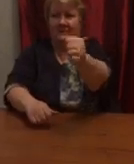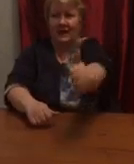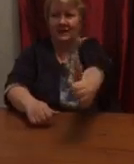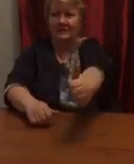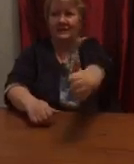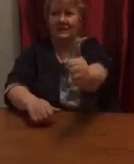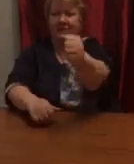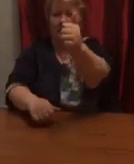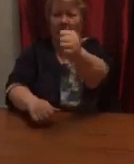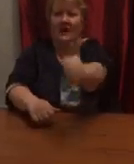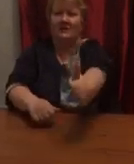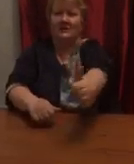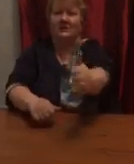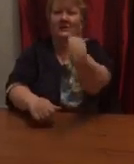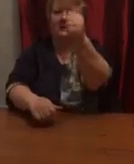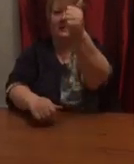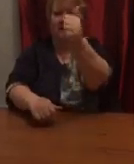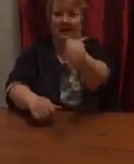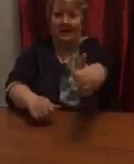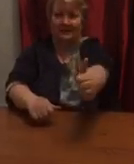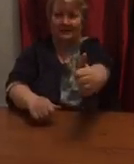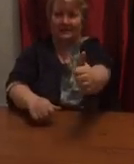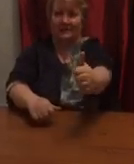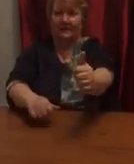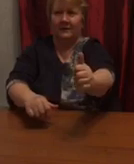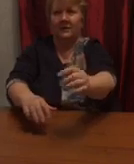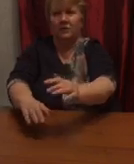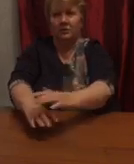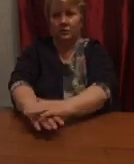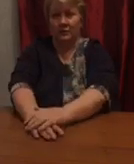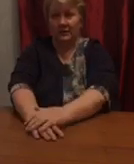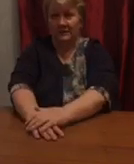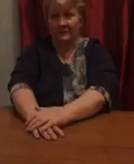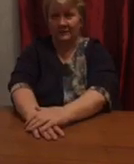сказкам каждый рад. Еще раз.